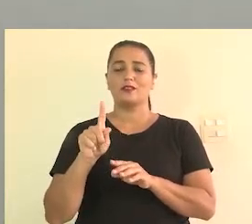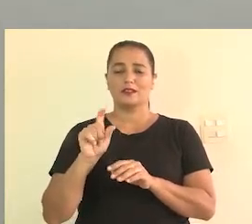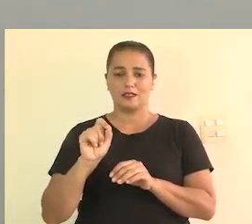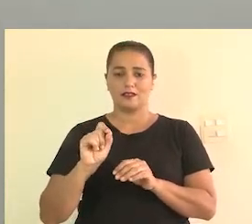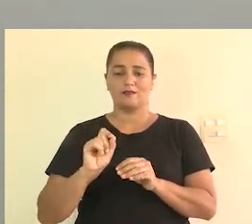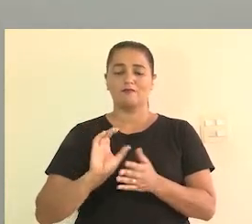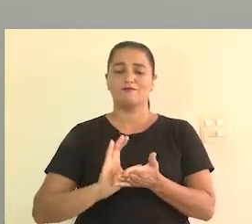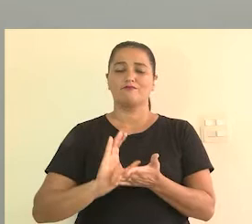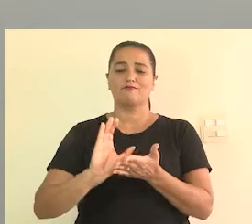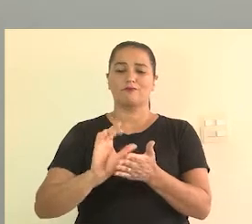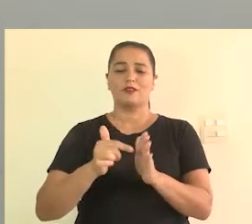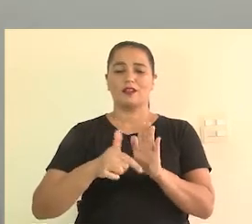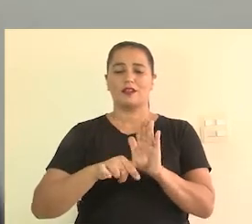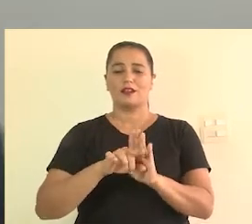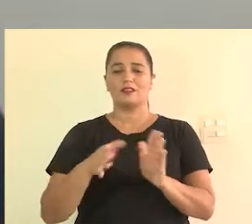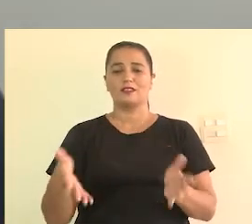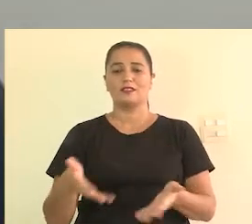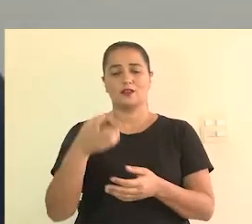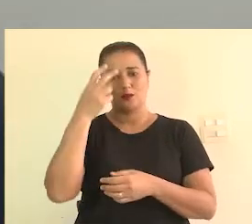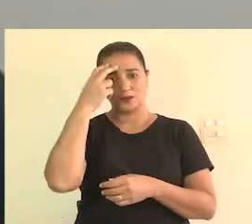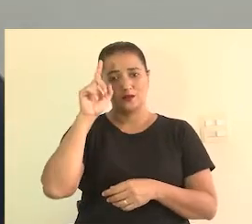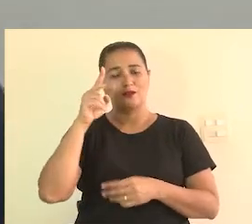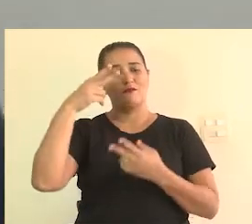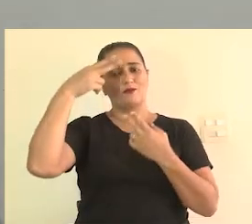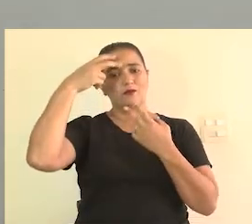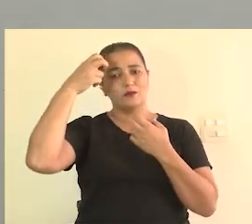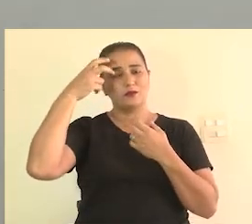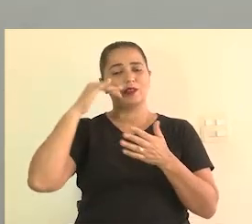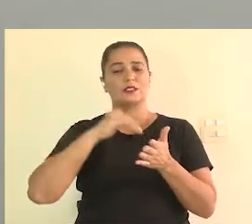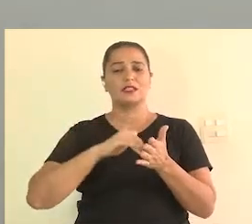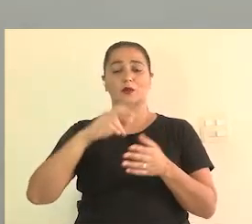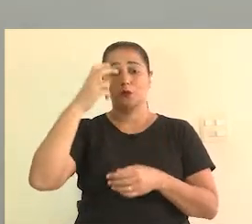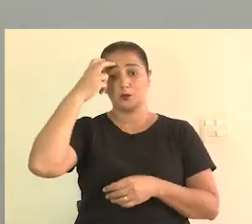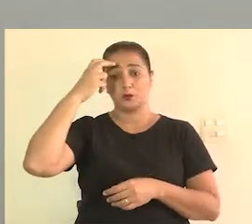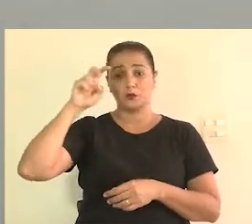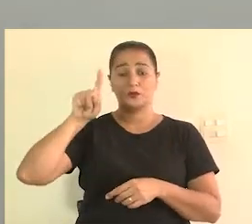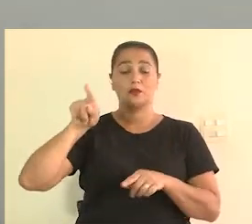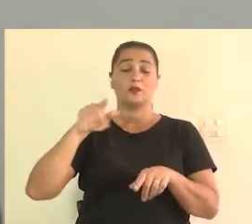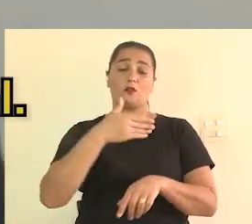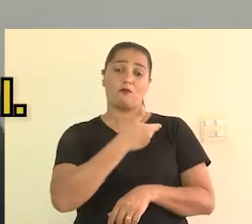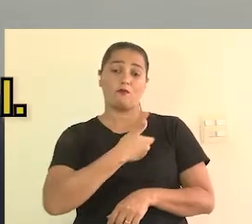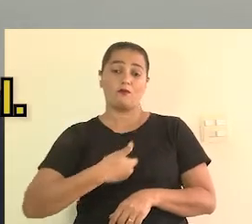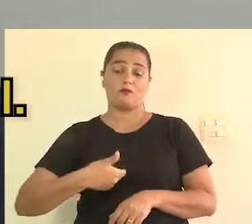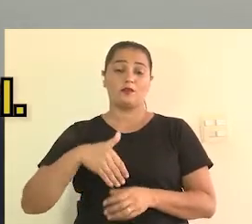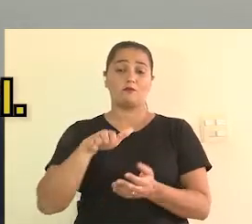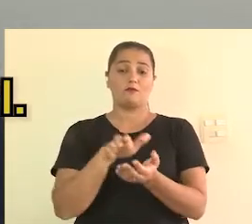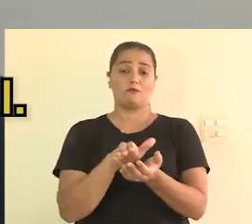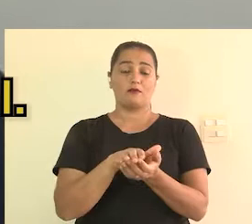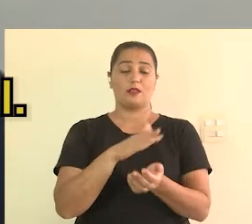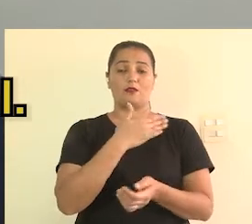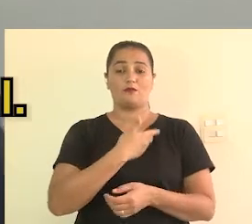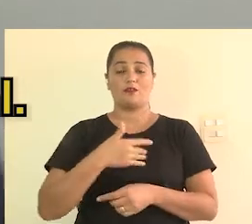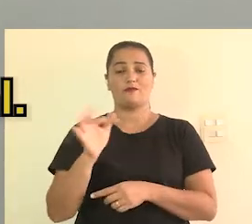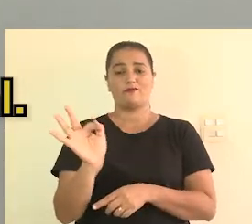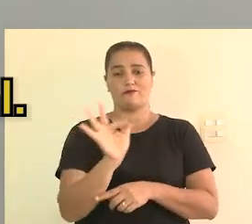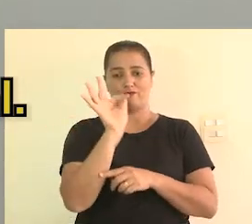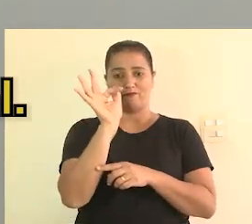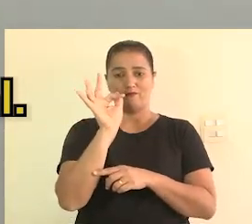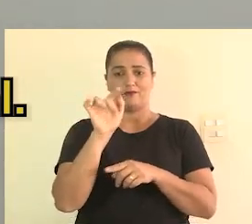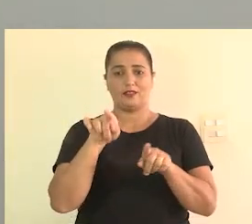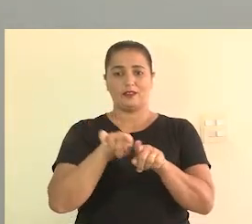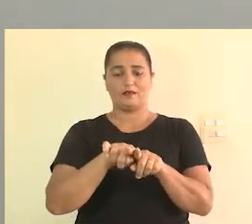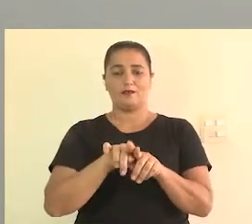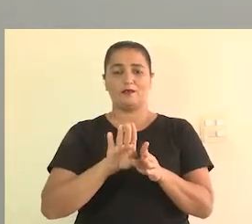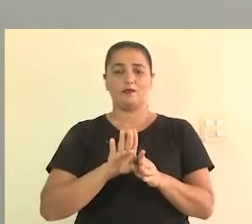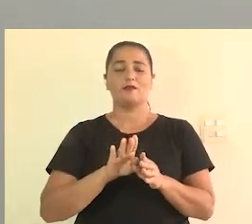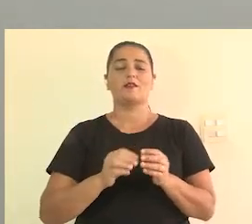incentivado pela Lei Aldeblanc, de Pernambuco, Fundar, Secretaria de Cultura, Governo do Estado de Pernambuco e Governo Federal.